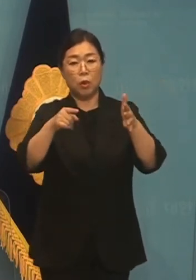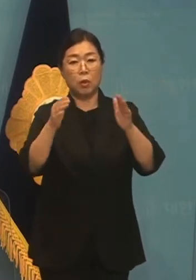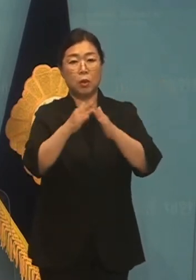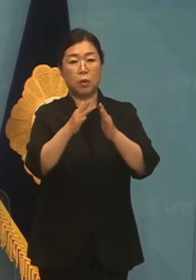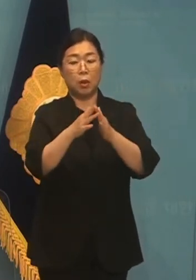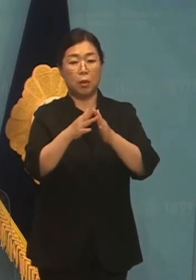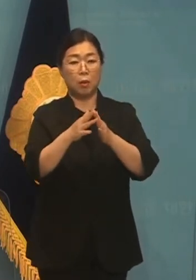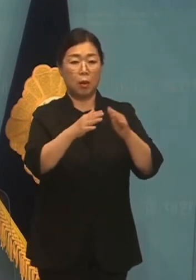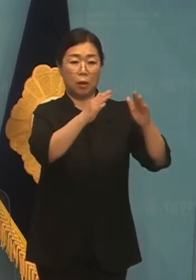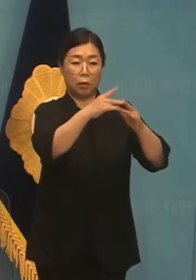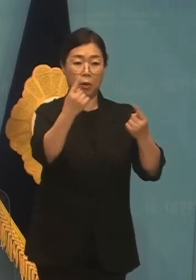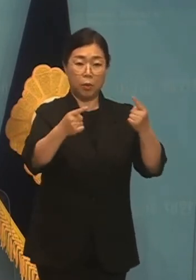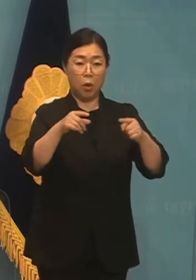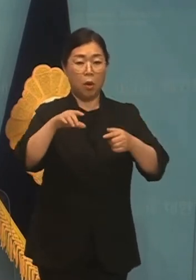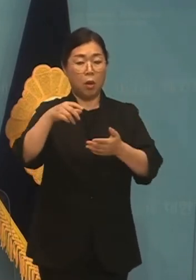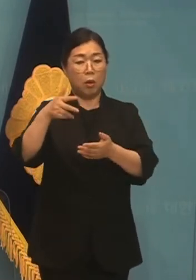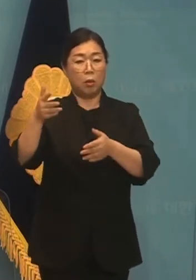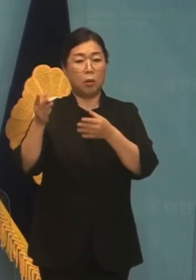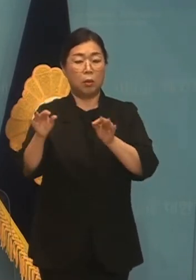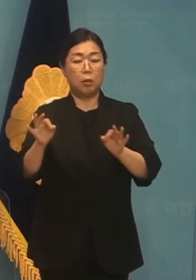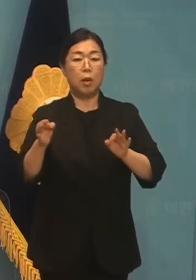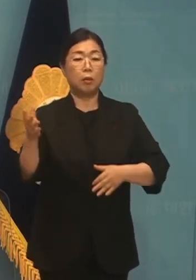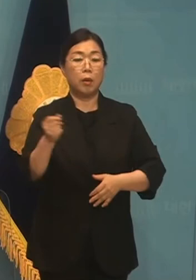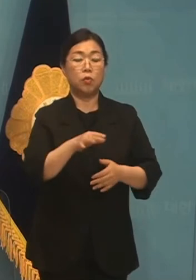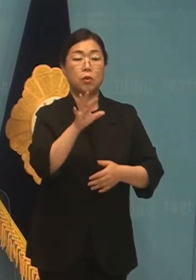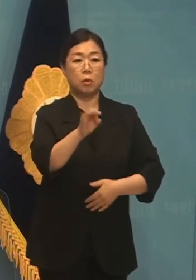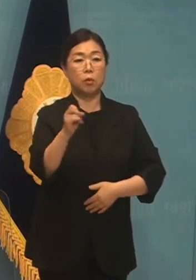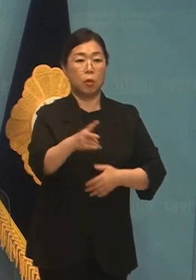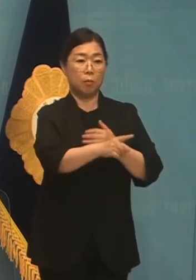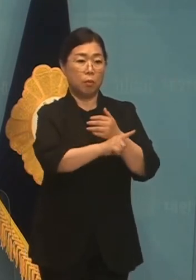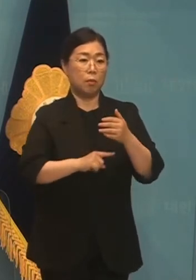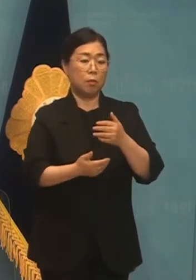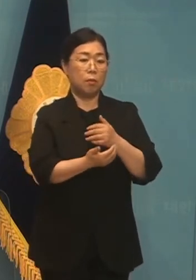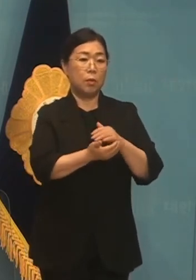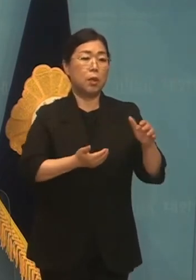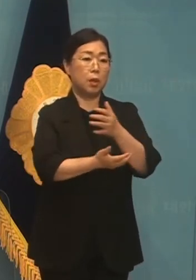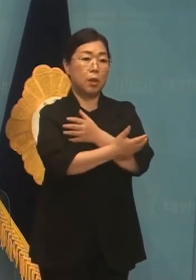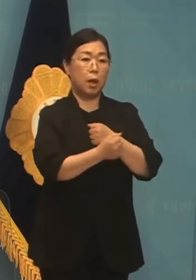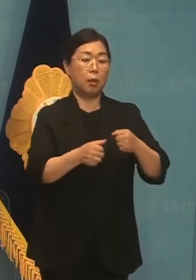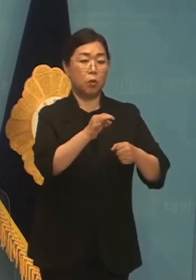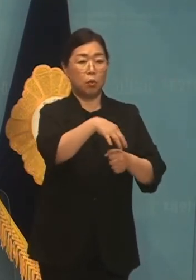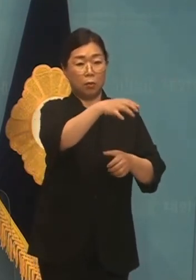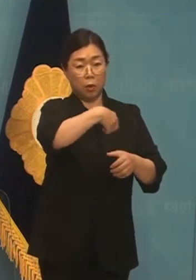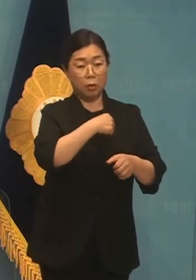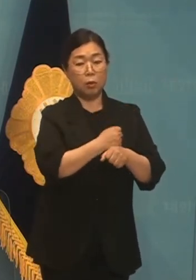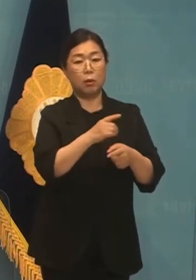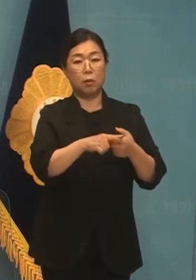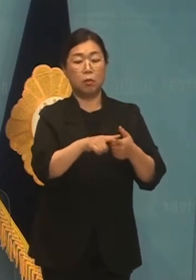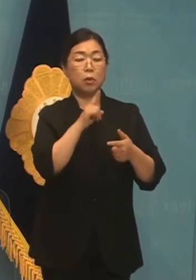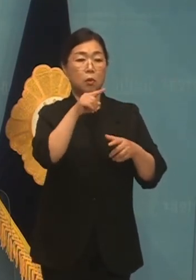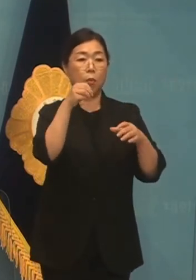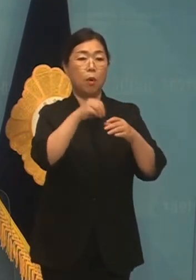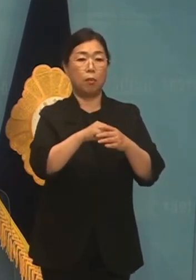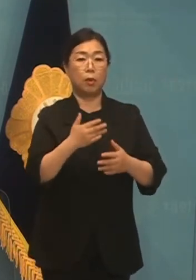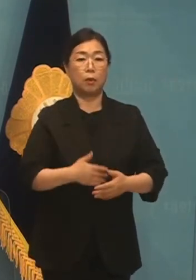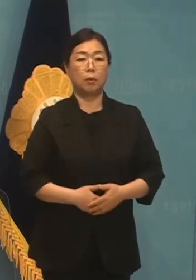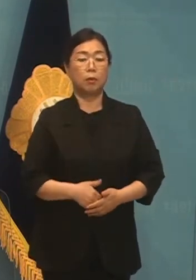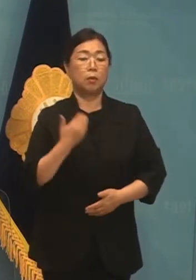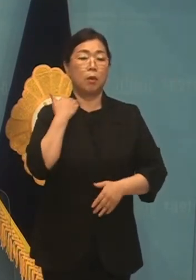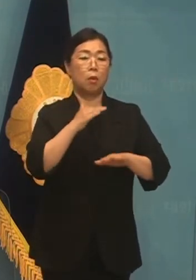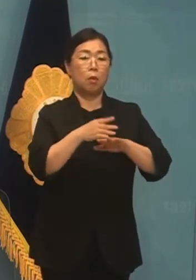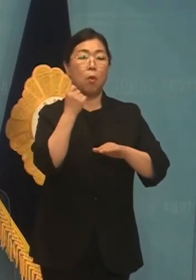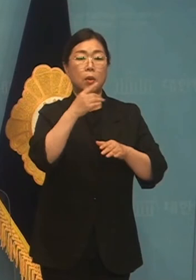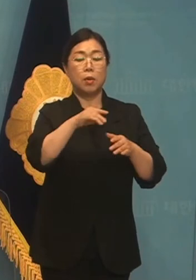주택가격대 및 대출금, 선순위 임대차 계약 등의 기본 정보도 신고 항목에 추가되어야 합니다. 전월세